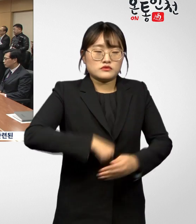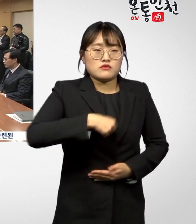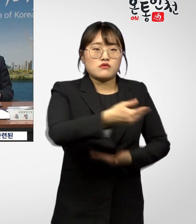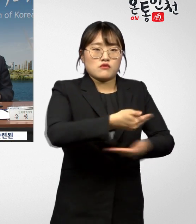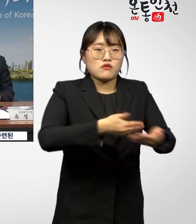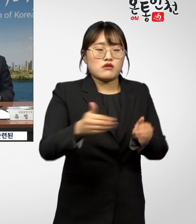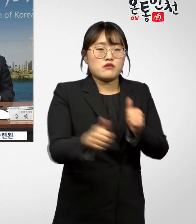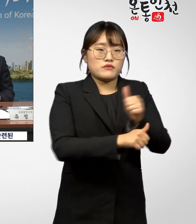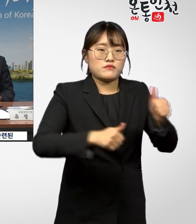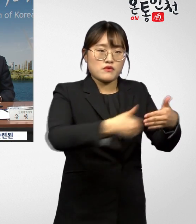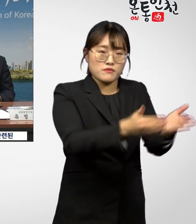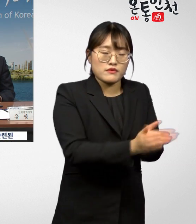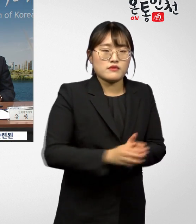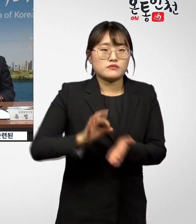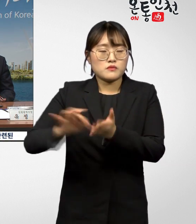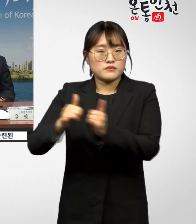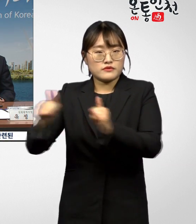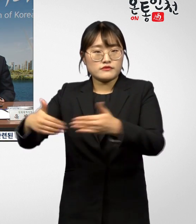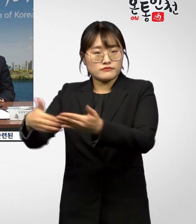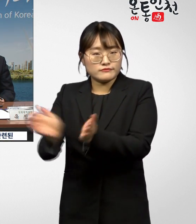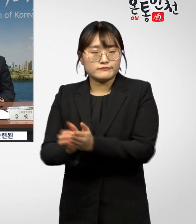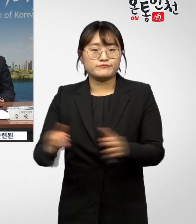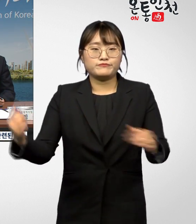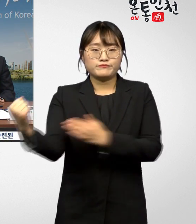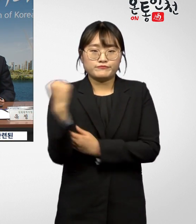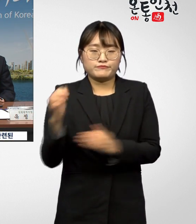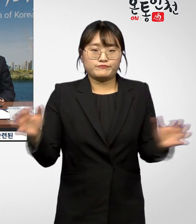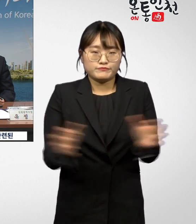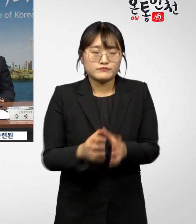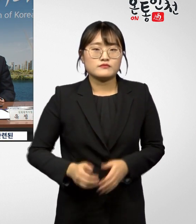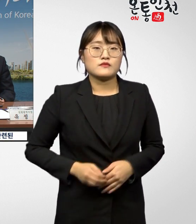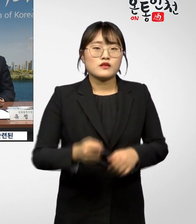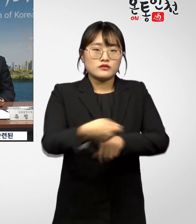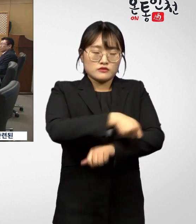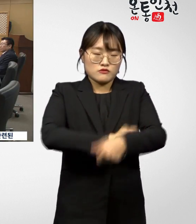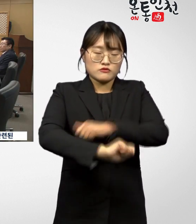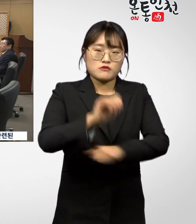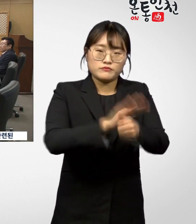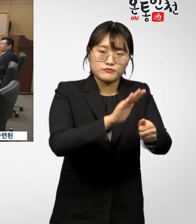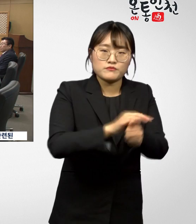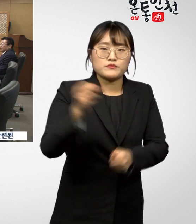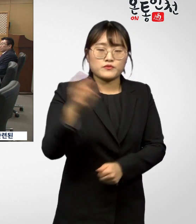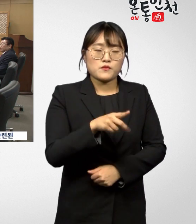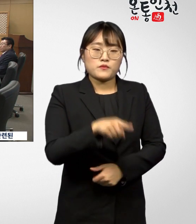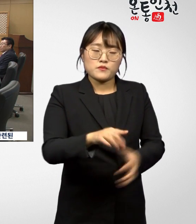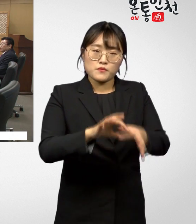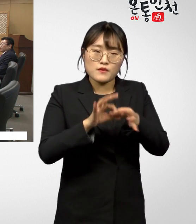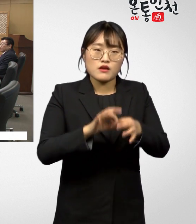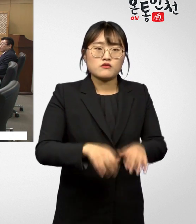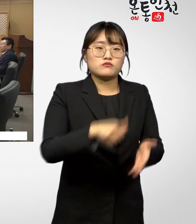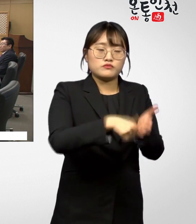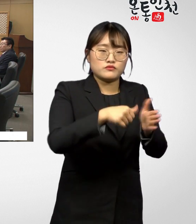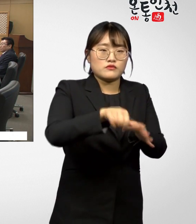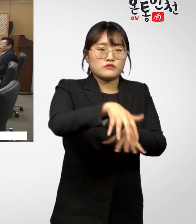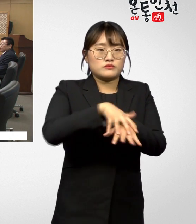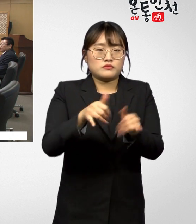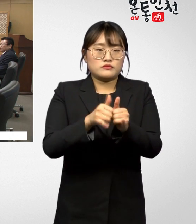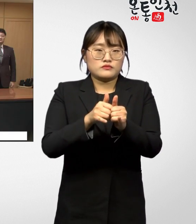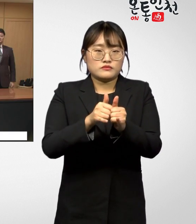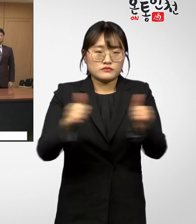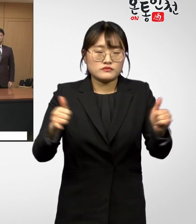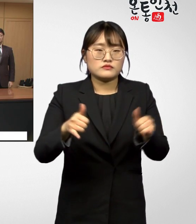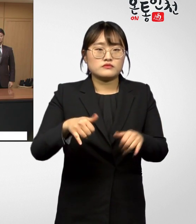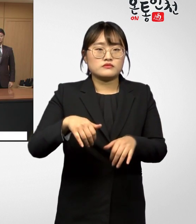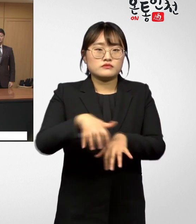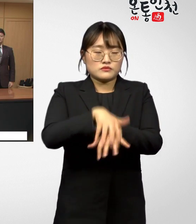소비자원과 입체적으로 협력하여 소비자행정을 적극적으로 추진하고 소비자행정과 관련된 물적, 인적 기반도